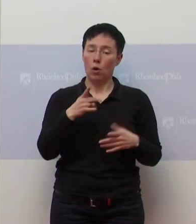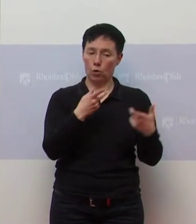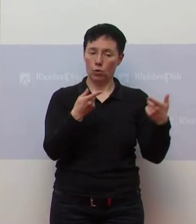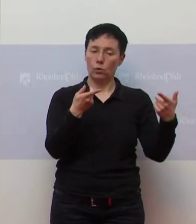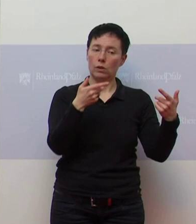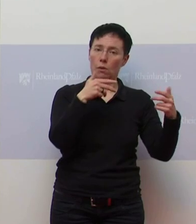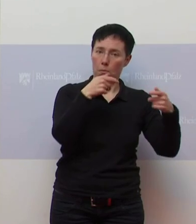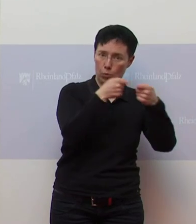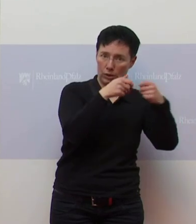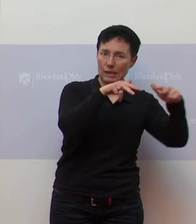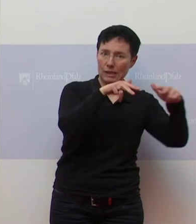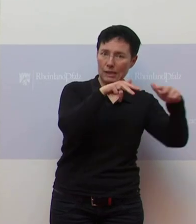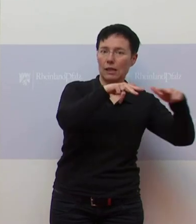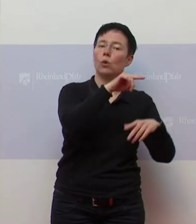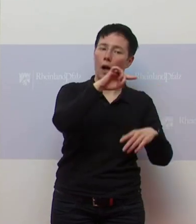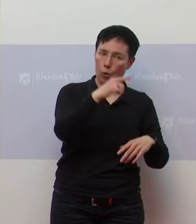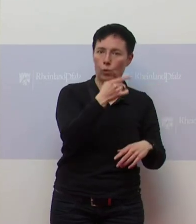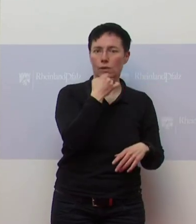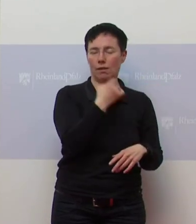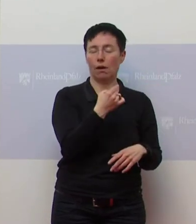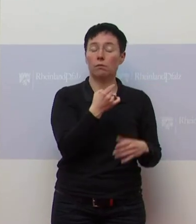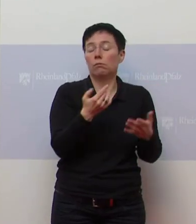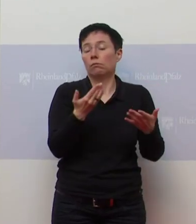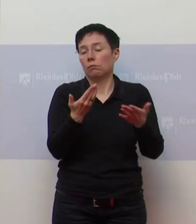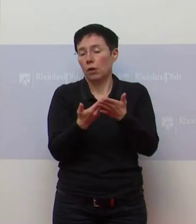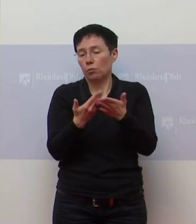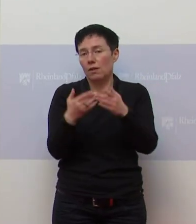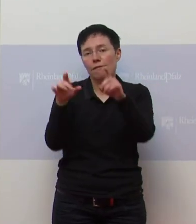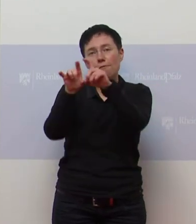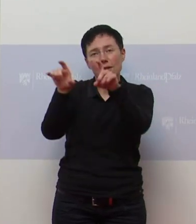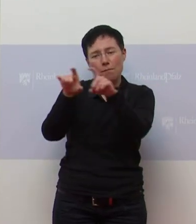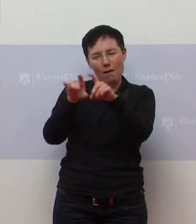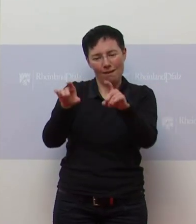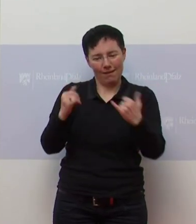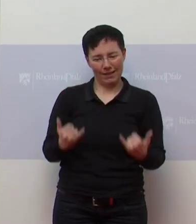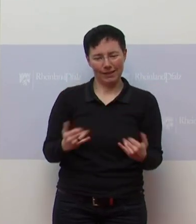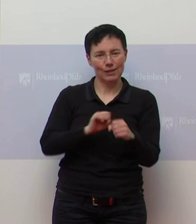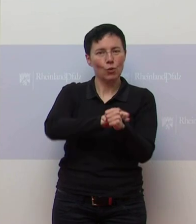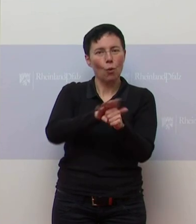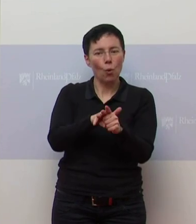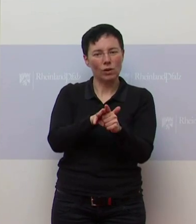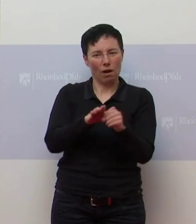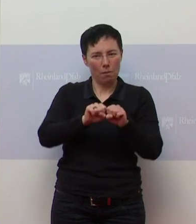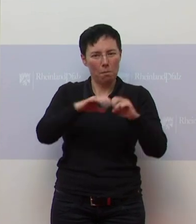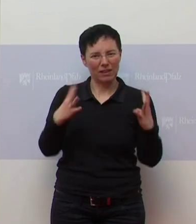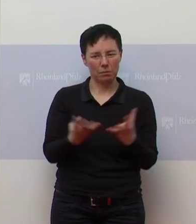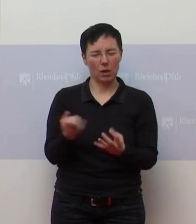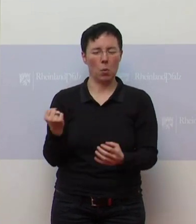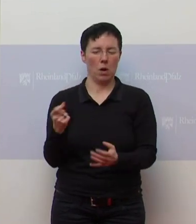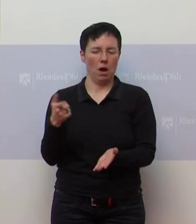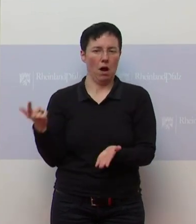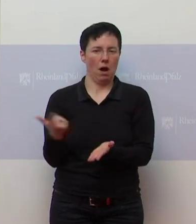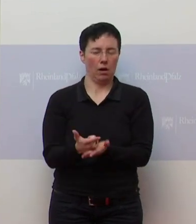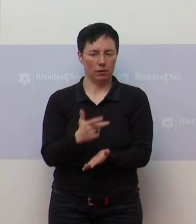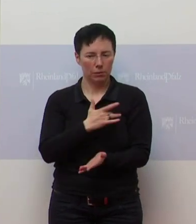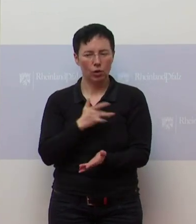Bundes oder die Aussage des Bundes für Unternehmen, die in der Corona-Pandemie jetzt nochmal besonders schwer betroffen sind, auch durch lange